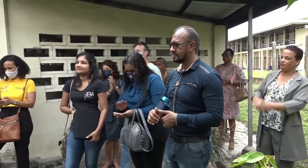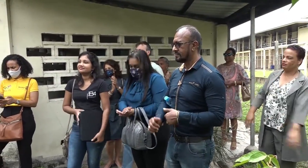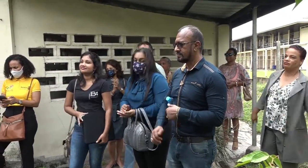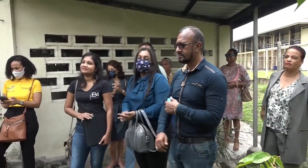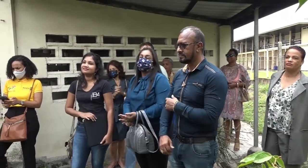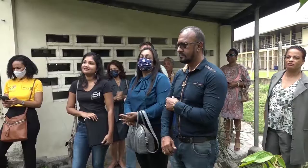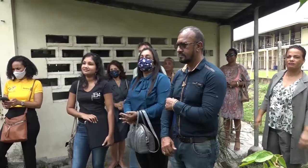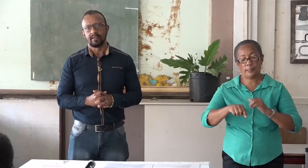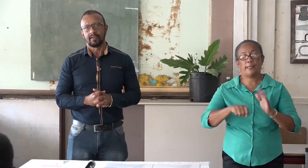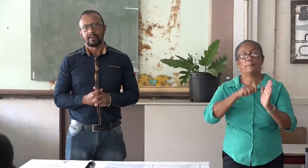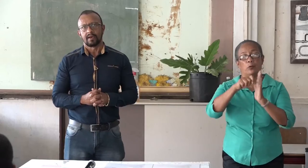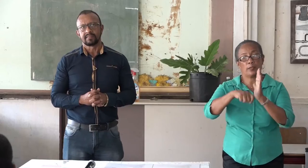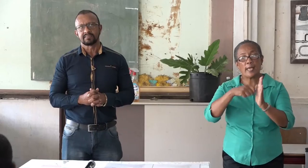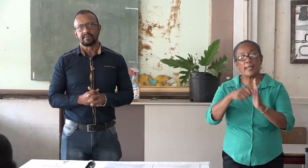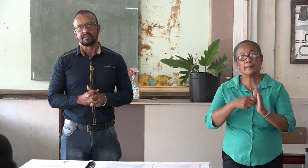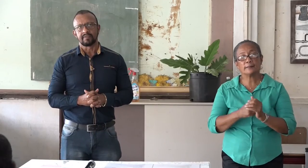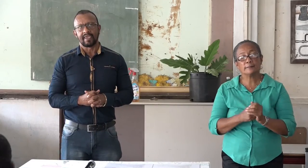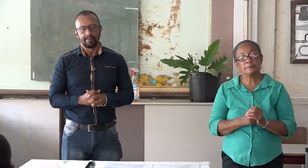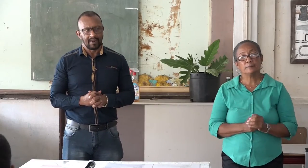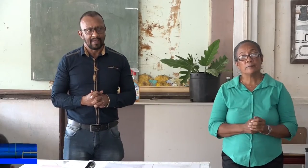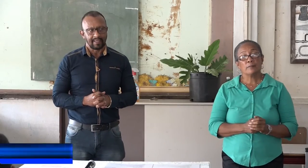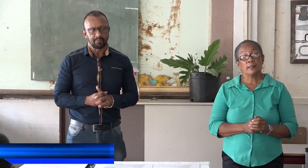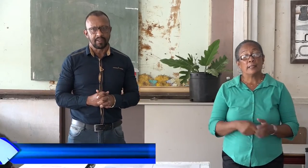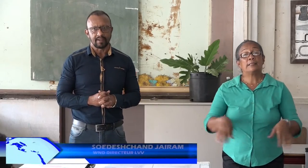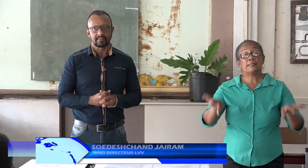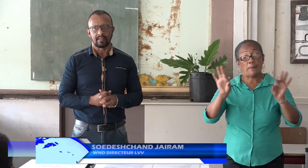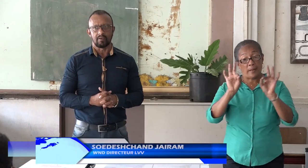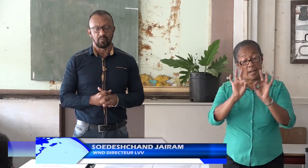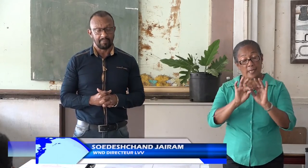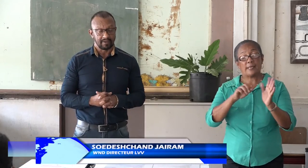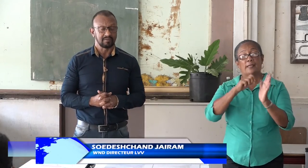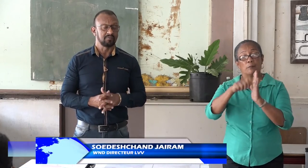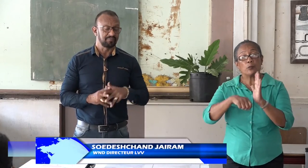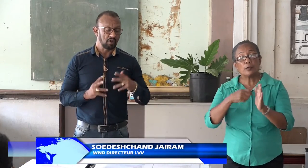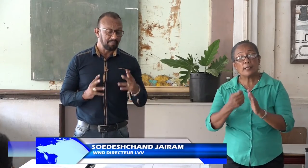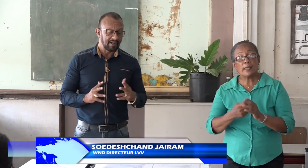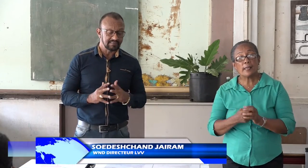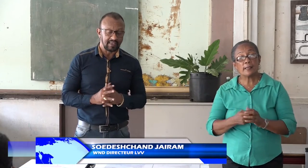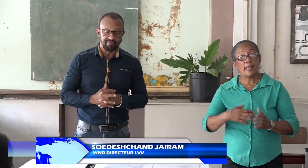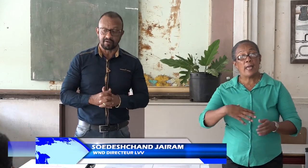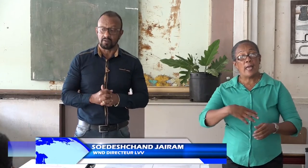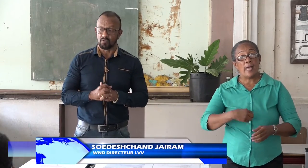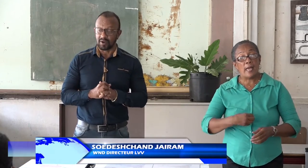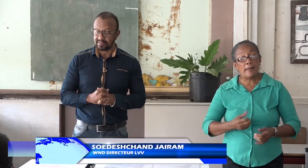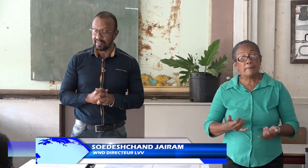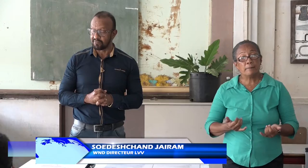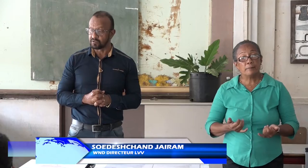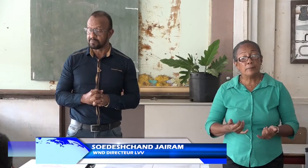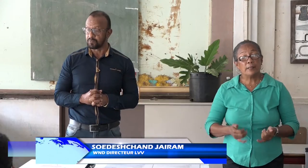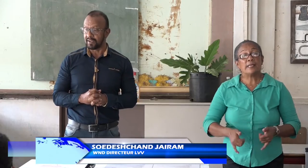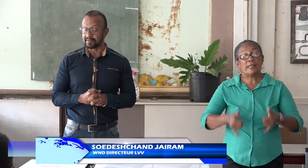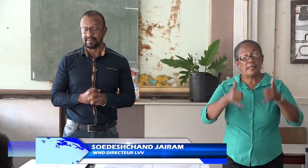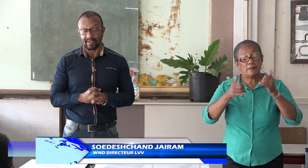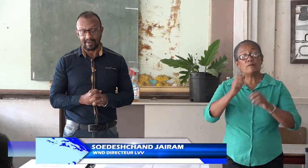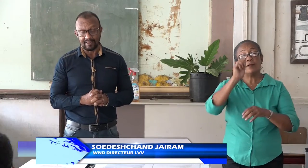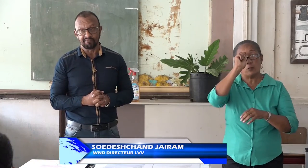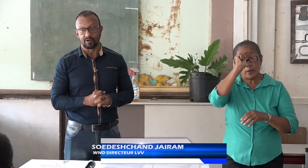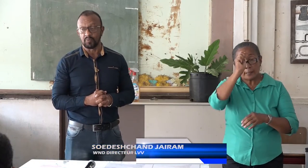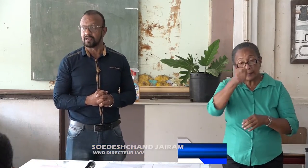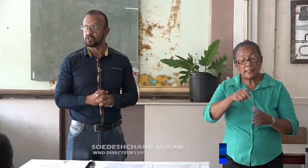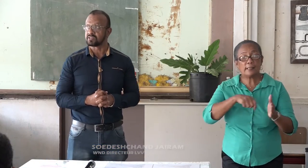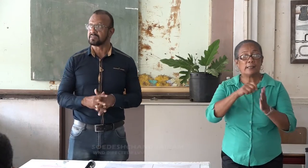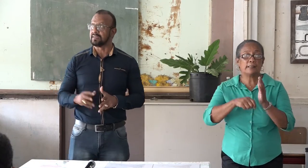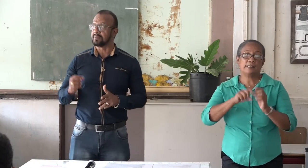behoefte te voorzien. Het is een heel belangrijk project. We hebben nogmaals heel veel waardering voor dit project. Niet